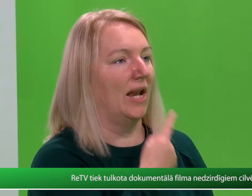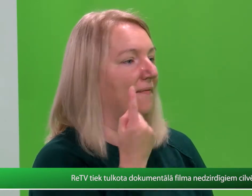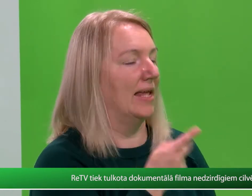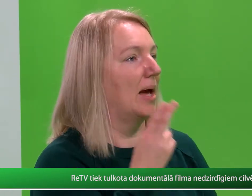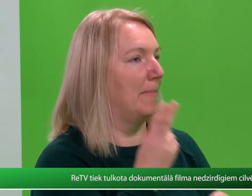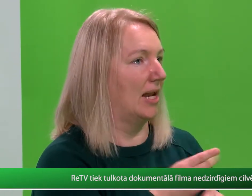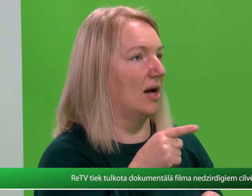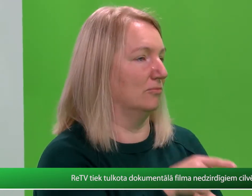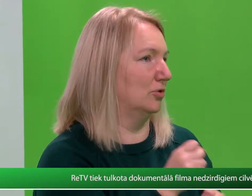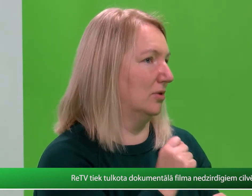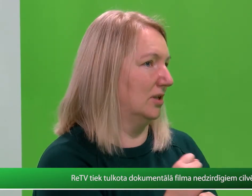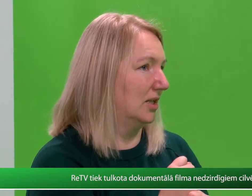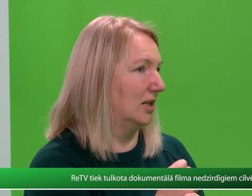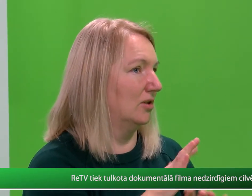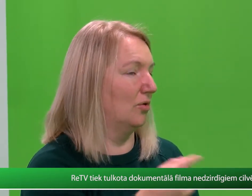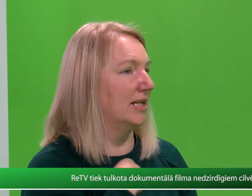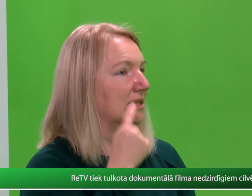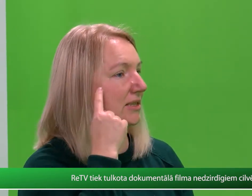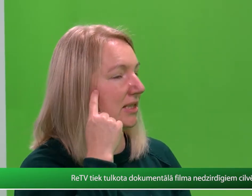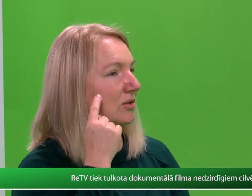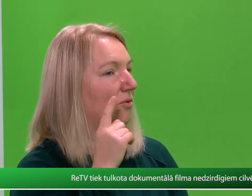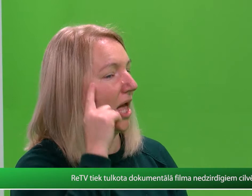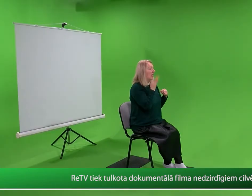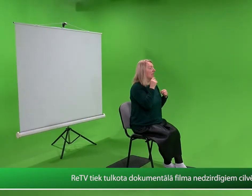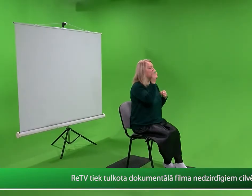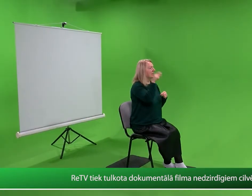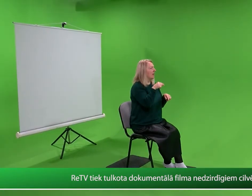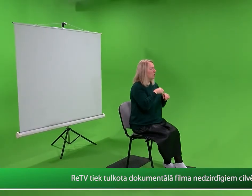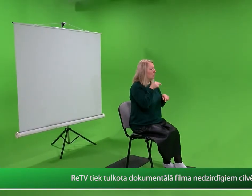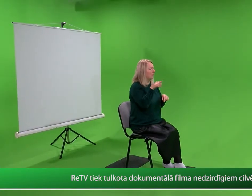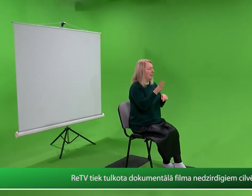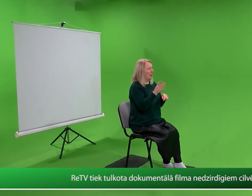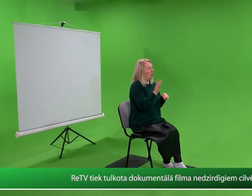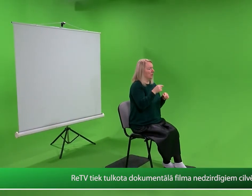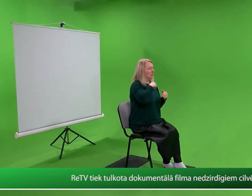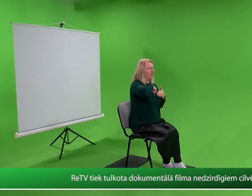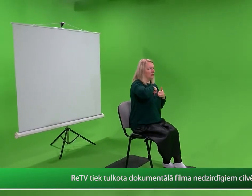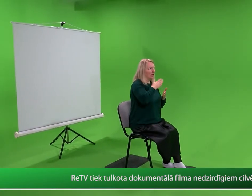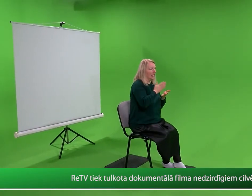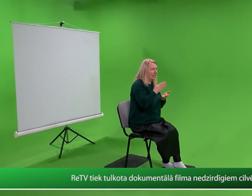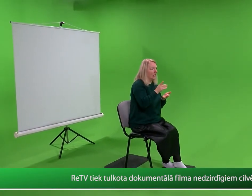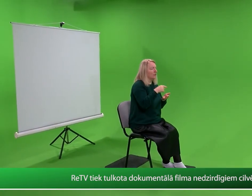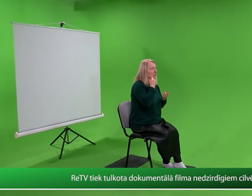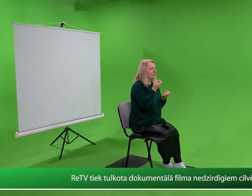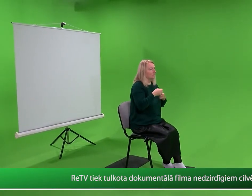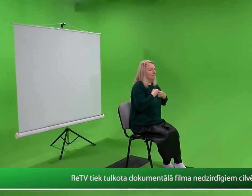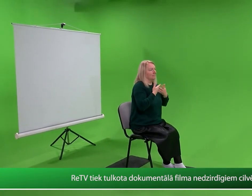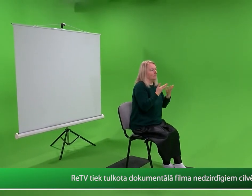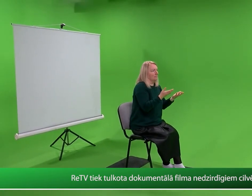Kopā Latvijā nedzirdīgi ir aptuveni 2000 cilvēku. Jau šajā nedēļas nogalēja RETV ēterā ar surdo tūkojumu būs iespēja